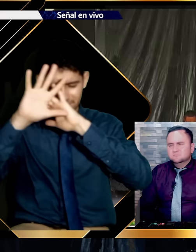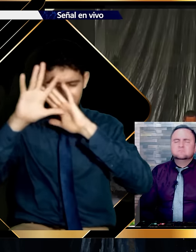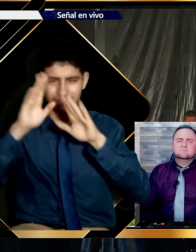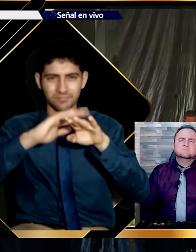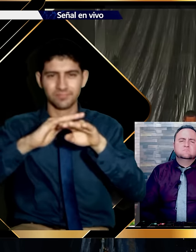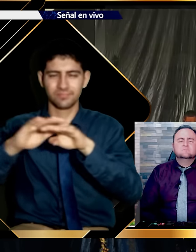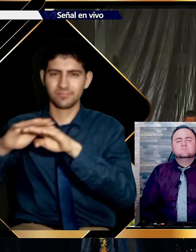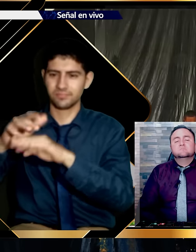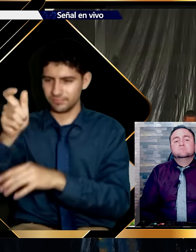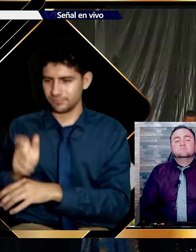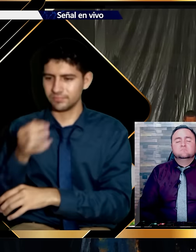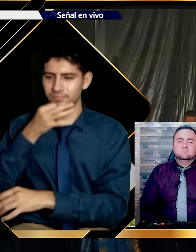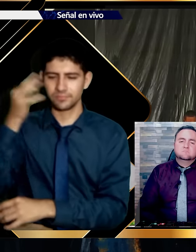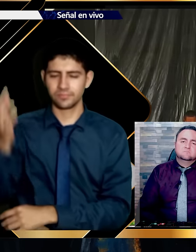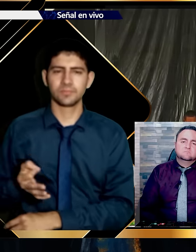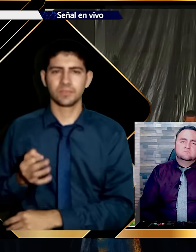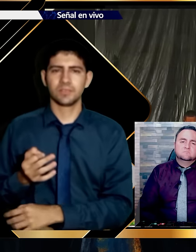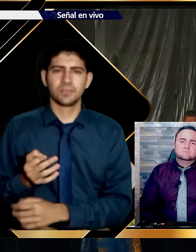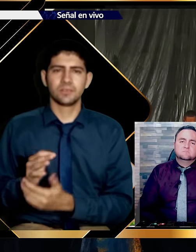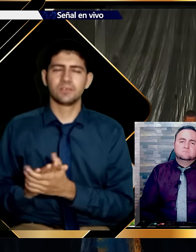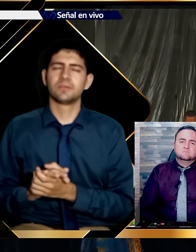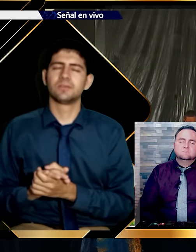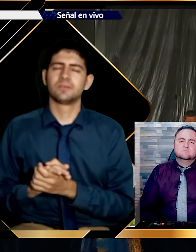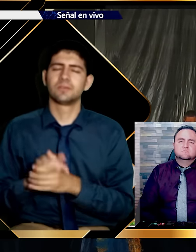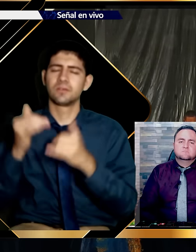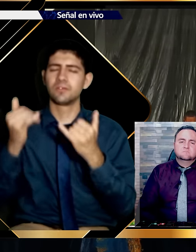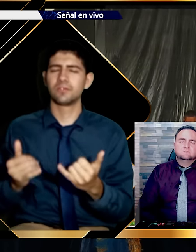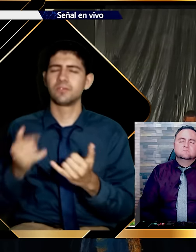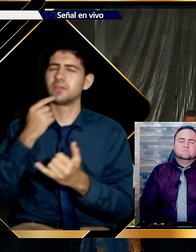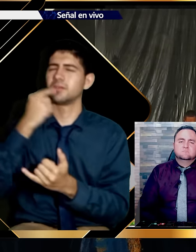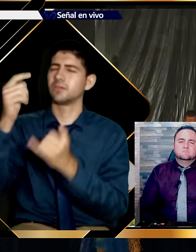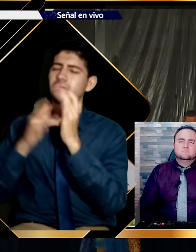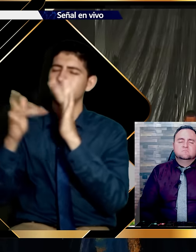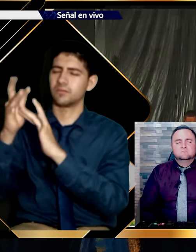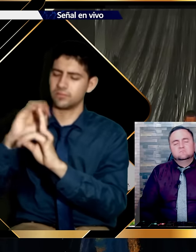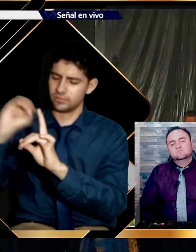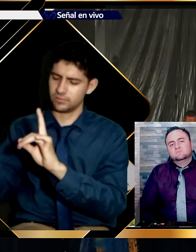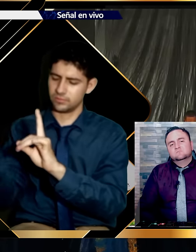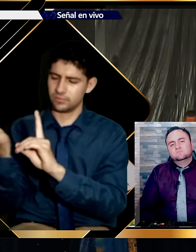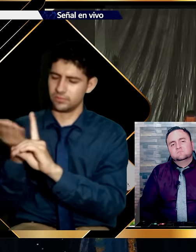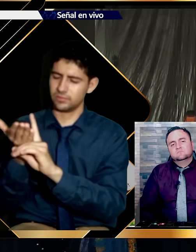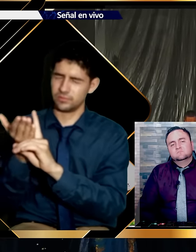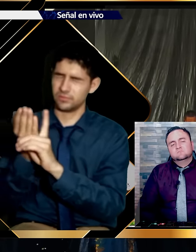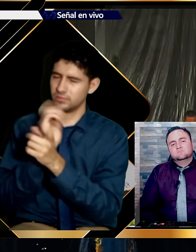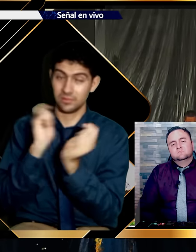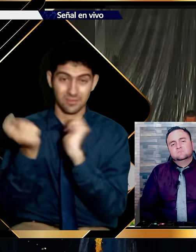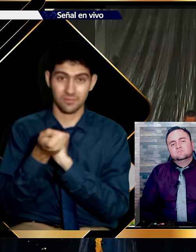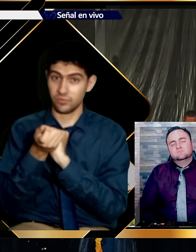Yo quiero en esta mañana invitar a un comprometido con la verdad. Que sea capaz hoy de decirle a Jesús.